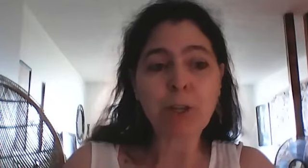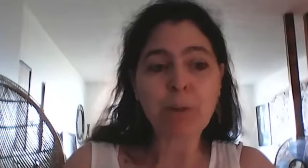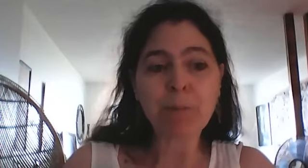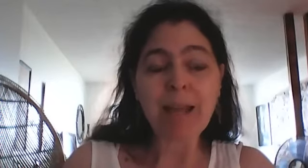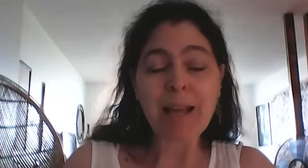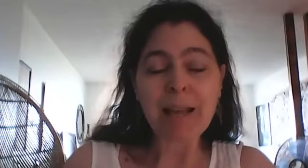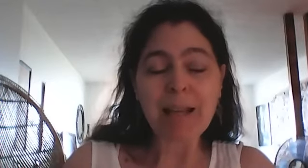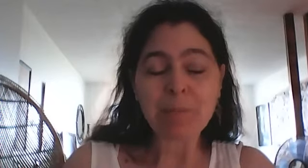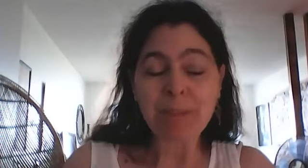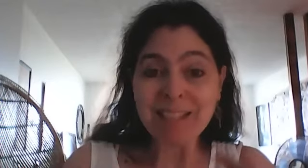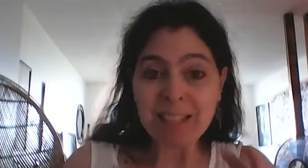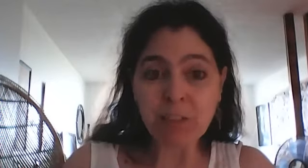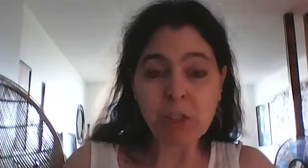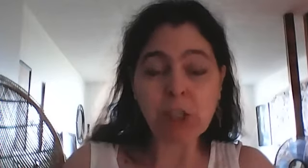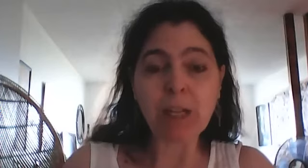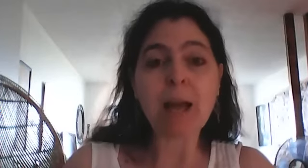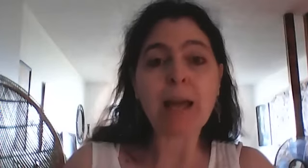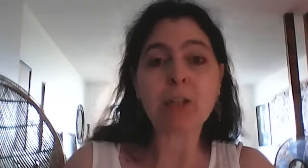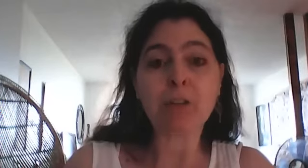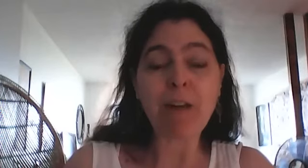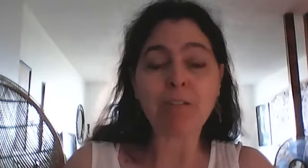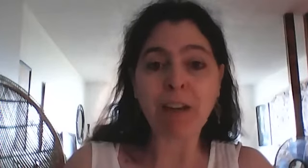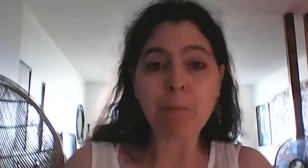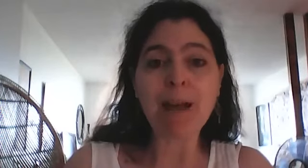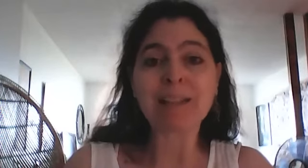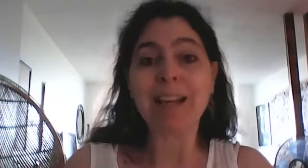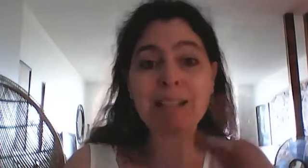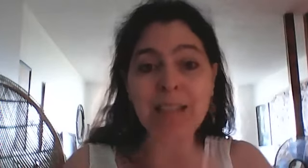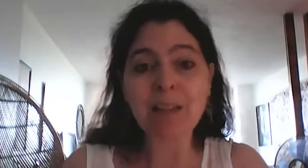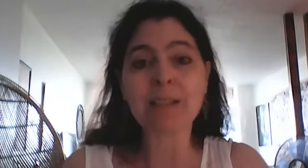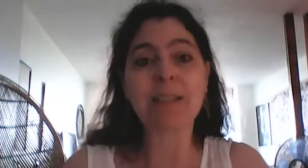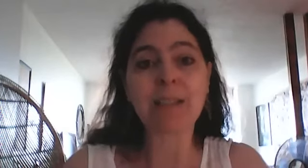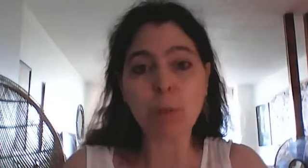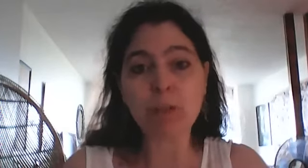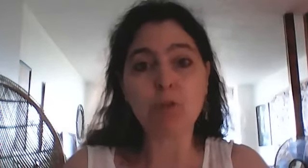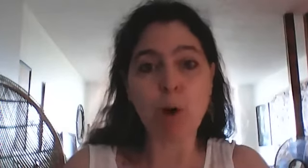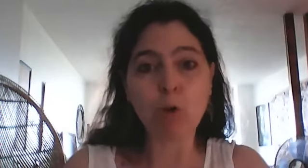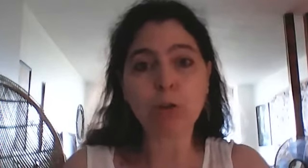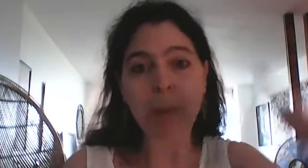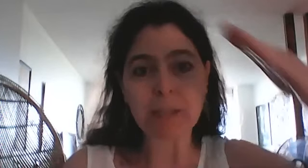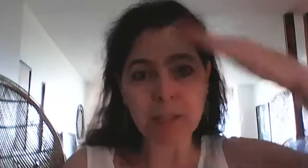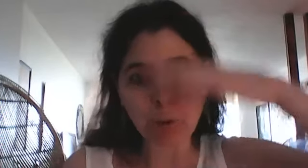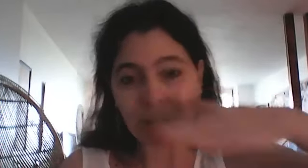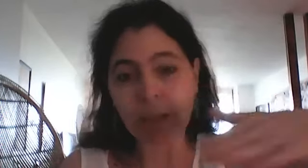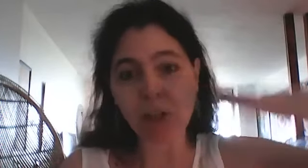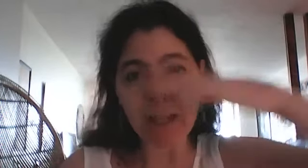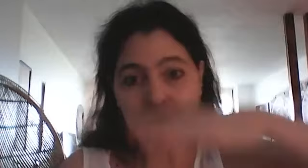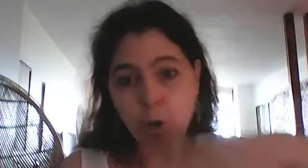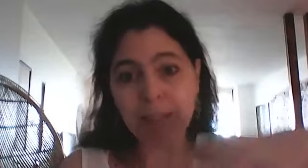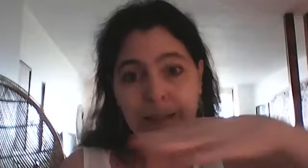essayer d'être vigilant et de le faire vraiment dans le sens des aiguilles d'une montre parce que c'est toute l'énergie de la source qui